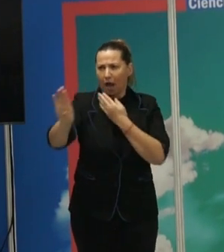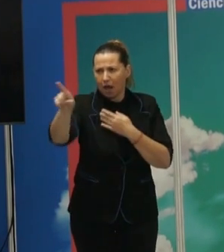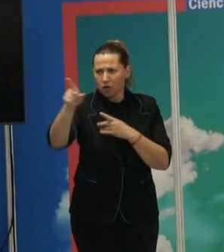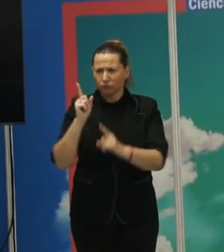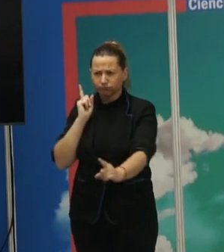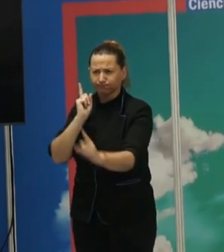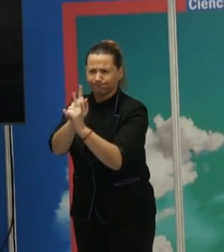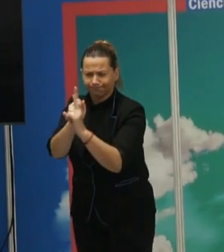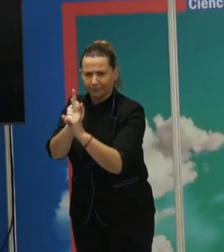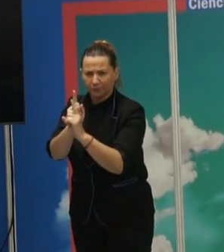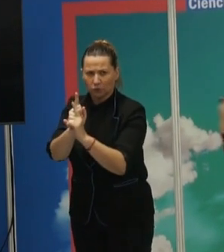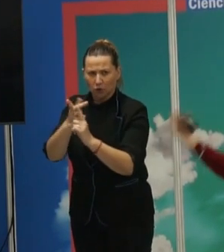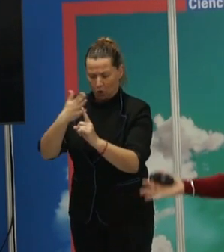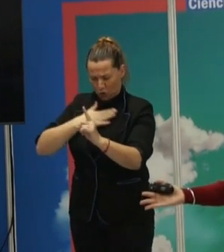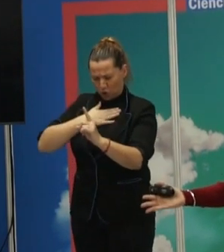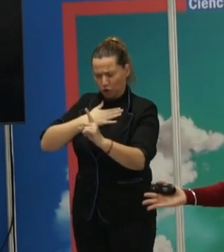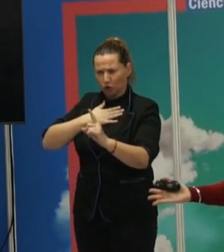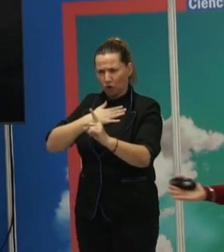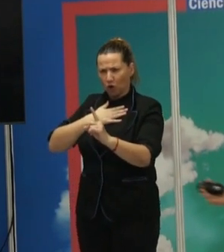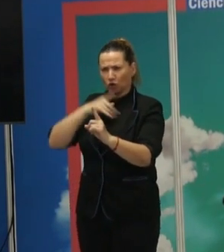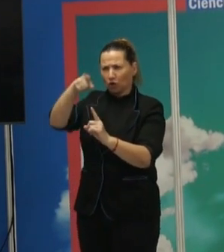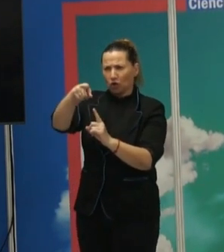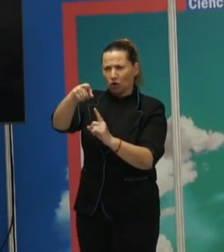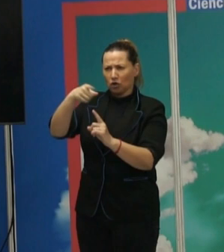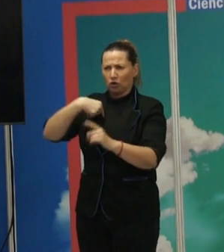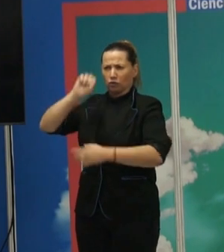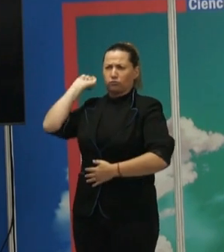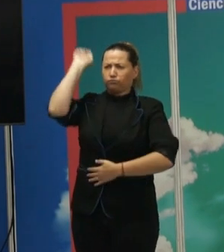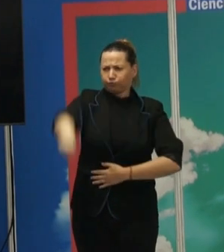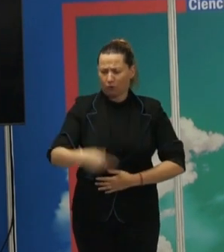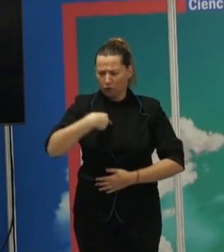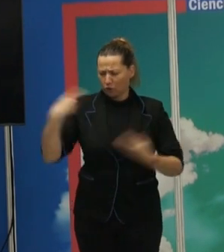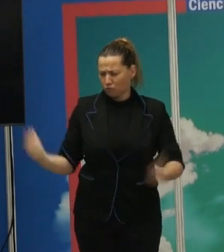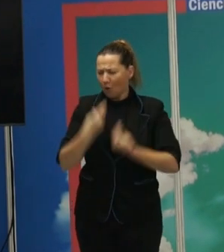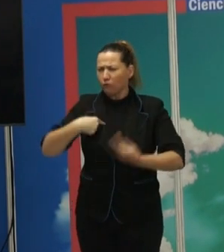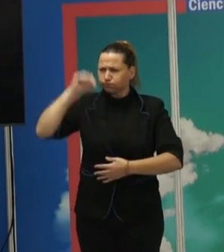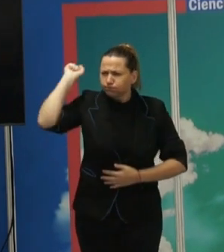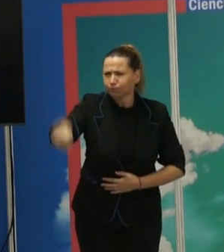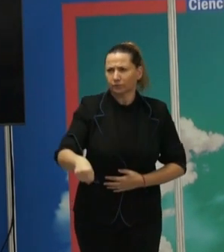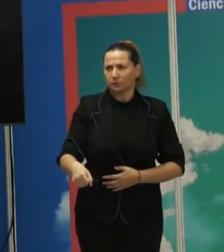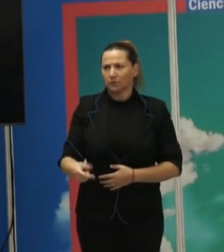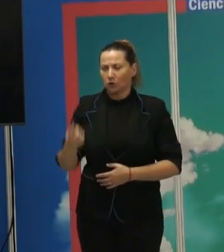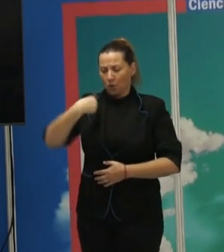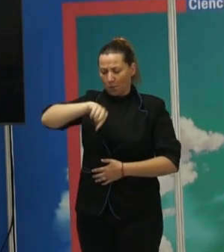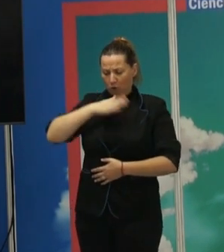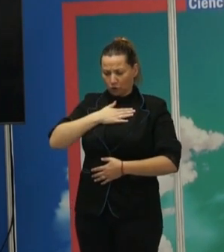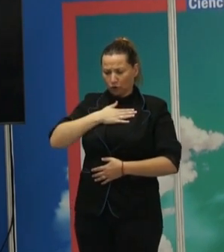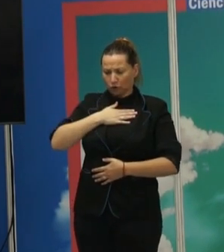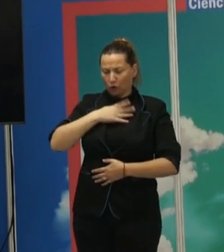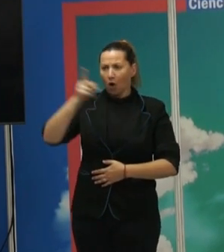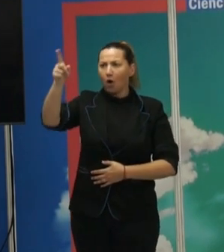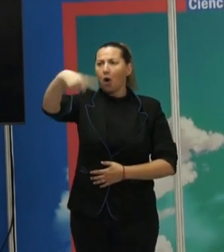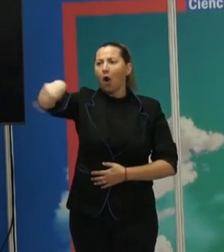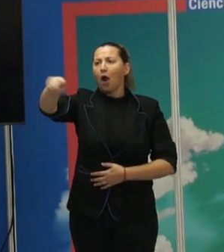aparejado en nosotros somos mejores que nosotros, pero también se da la otra idea, nosotros y los otros. ¿Somos distintos?